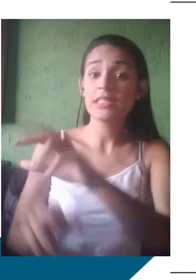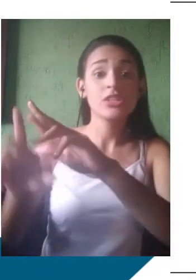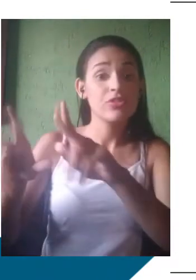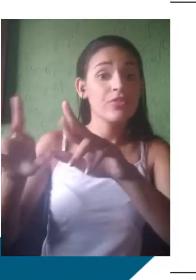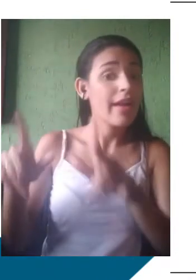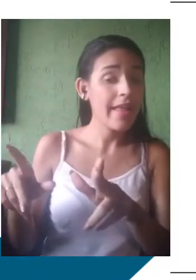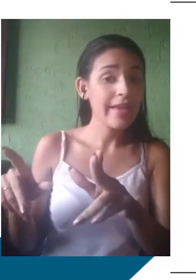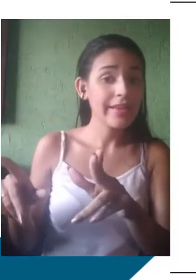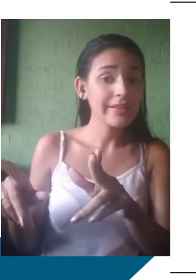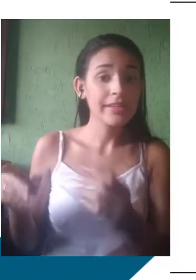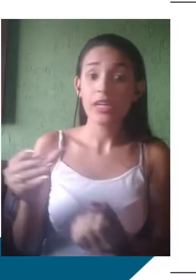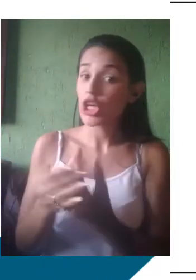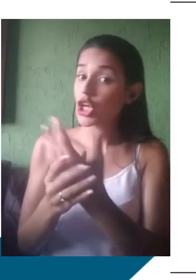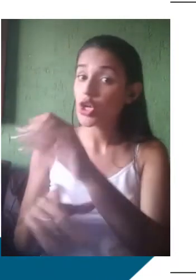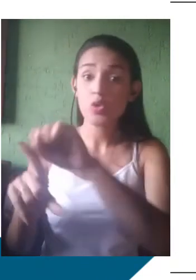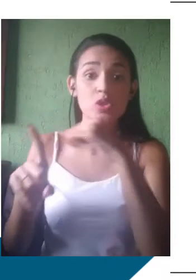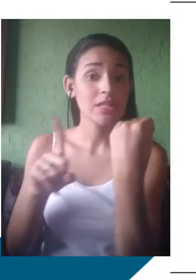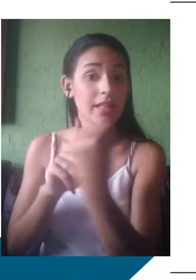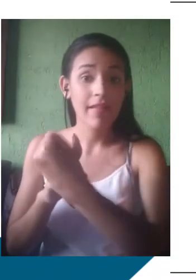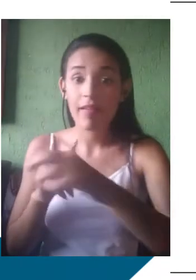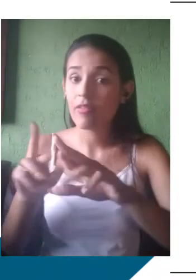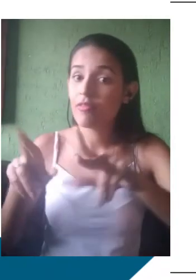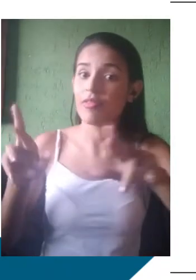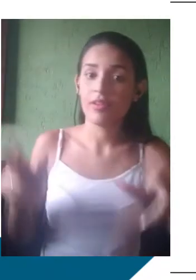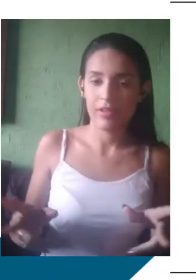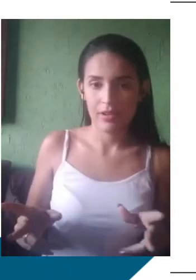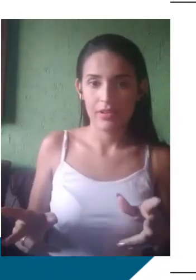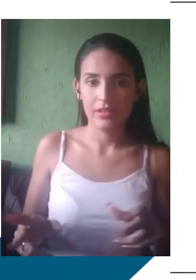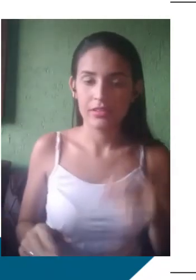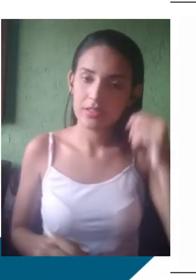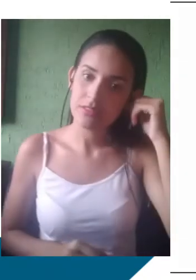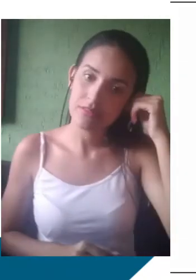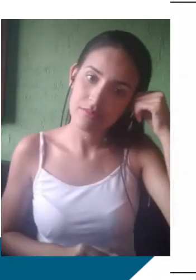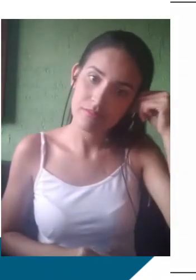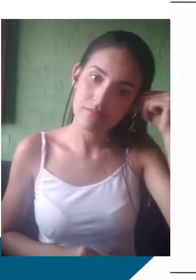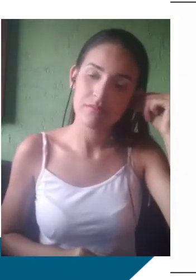foi escolhida como o modelo, como a norma padrão.